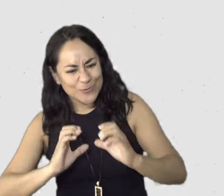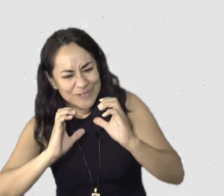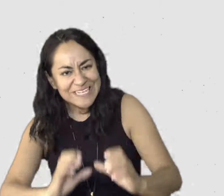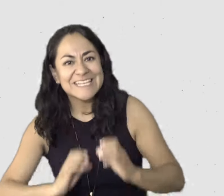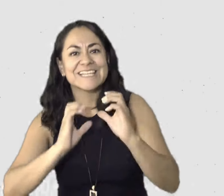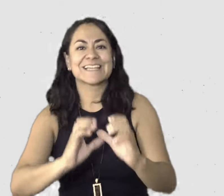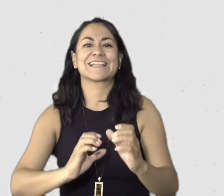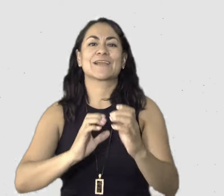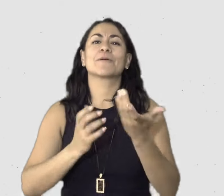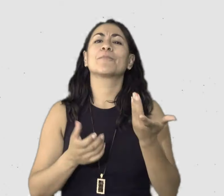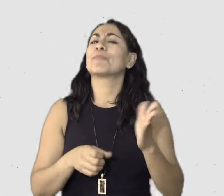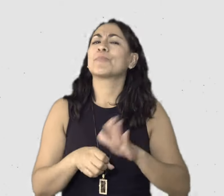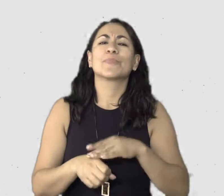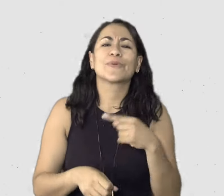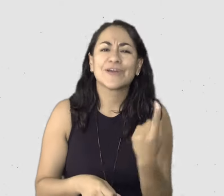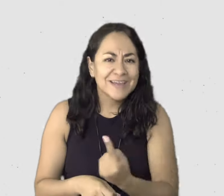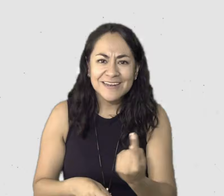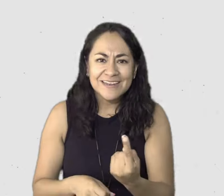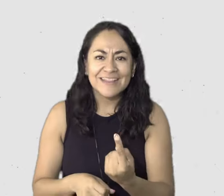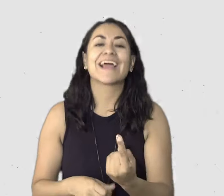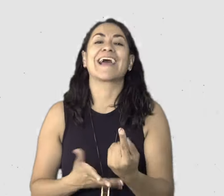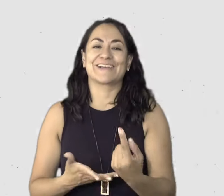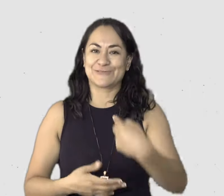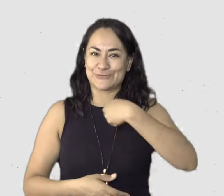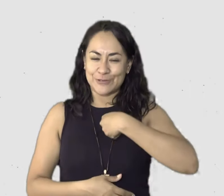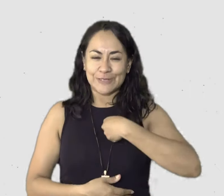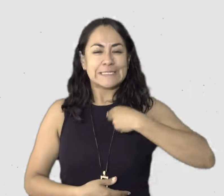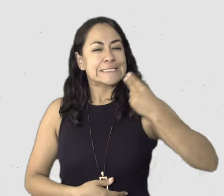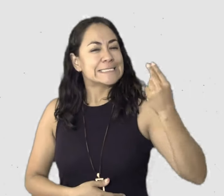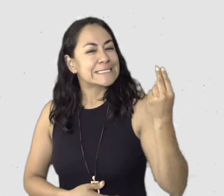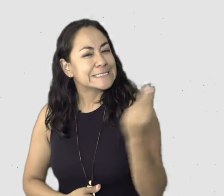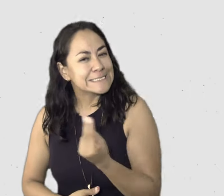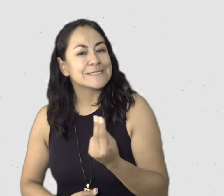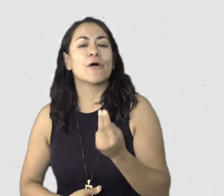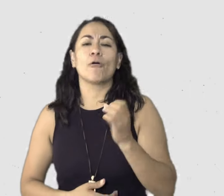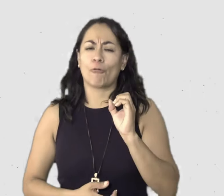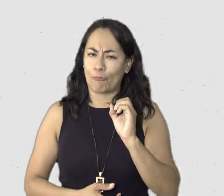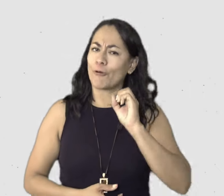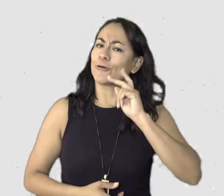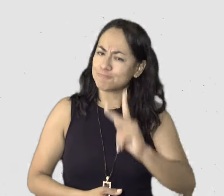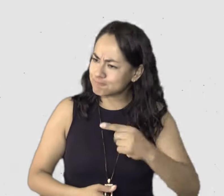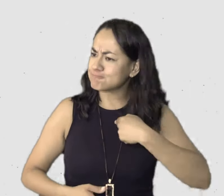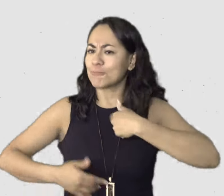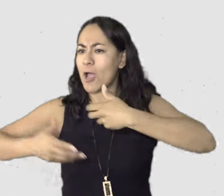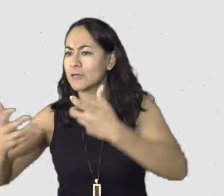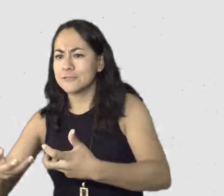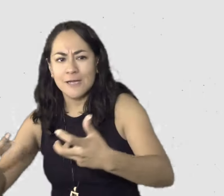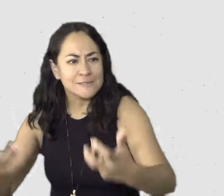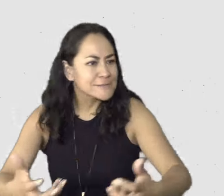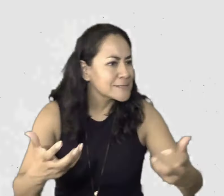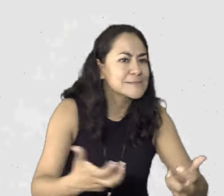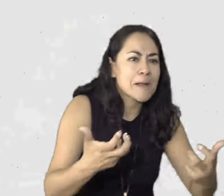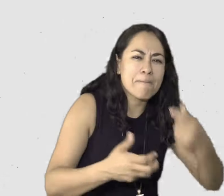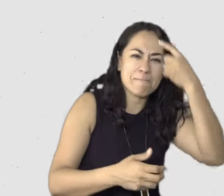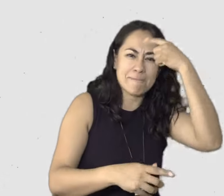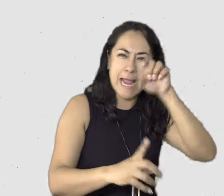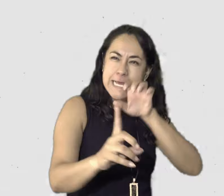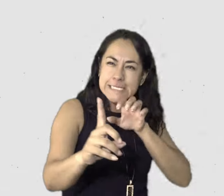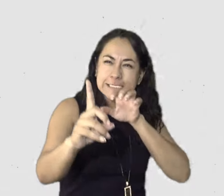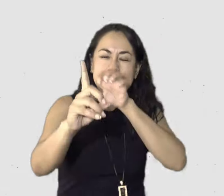bien es que cuando yo lo necesito, busco los espacios y me atrevo a dar el paso. La verdad es que a veces nos, el miedo al